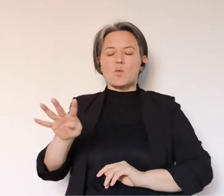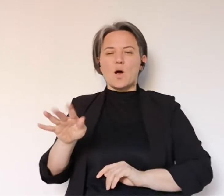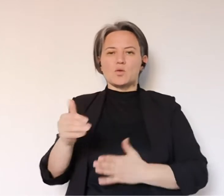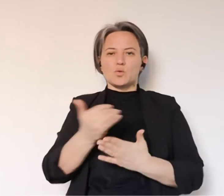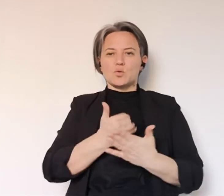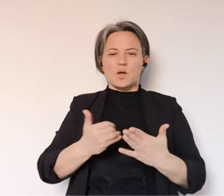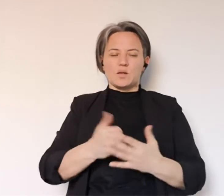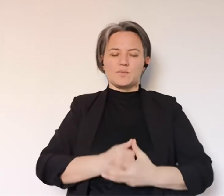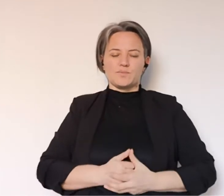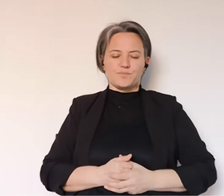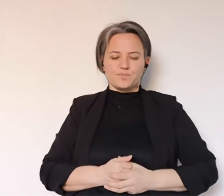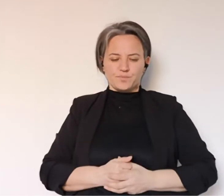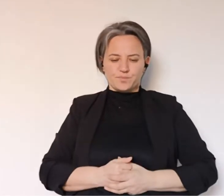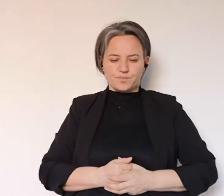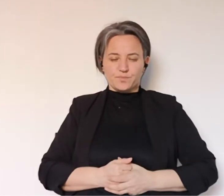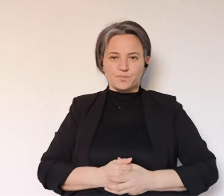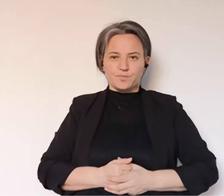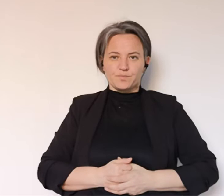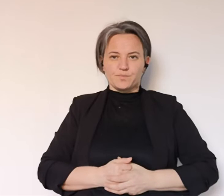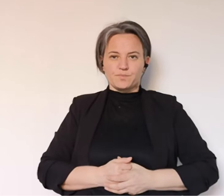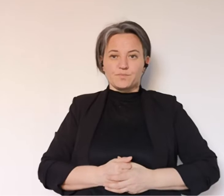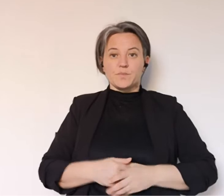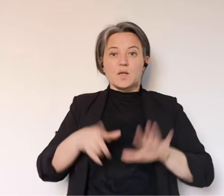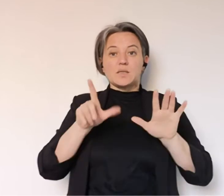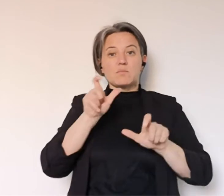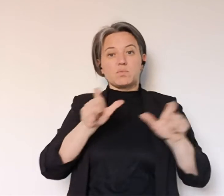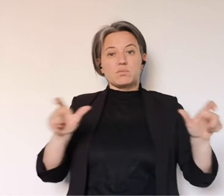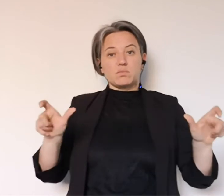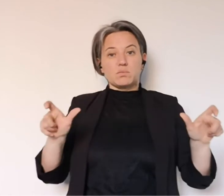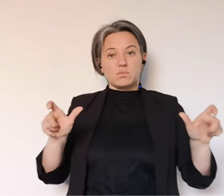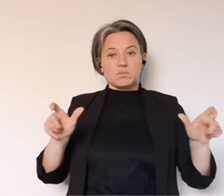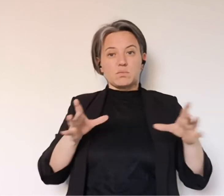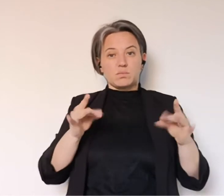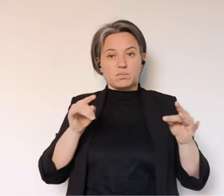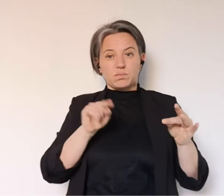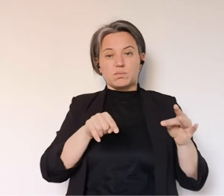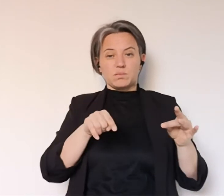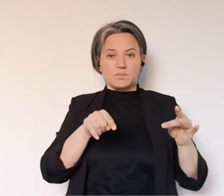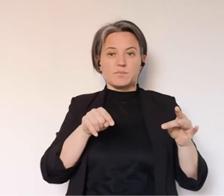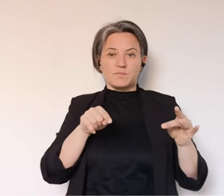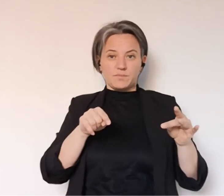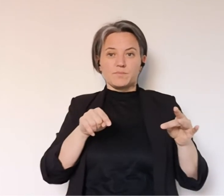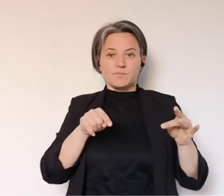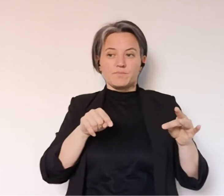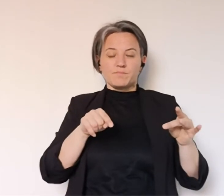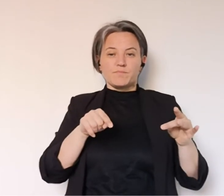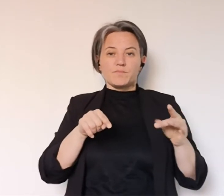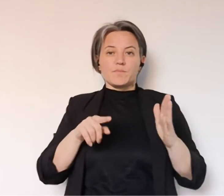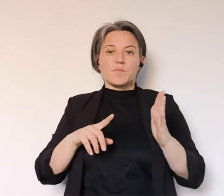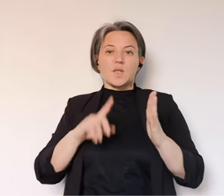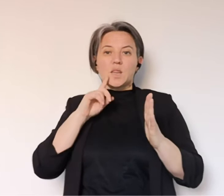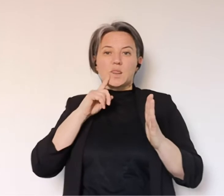arriviamo appunto a 44 decessi totali. Sono sette i casi riscontrati a